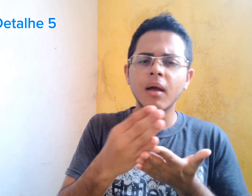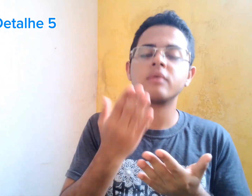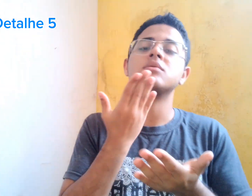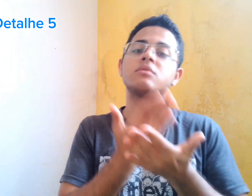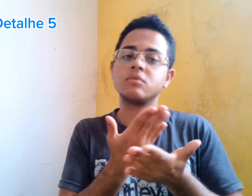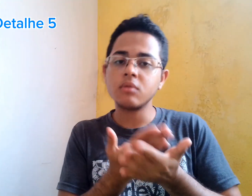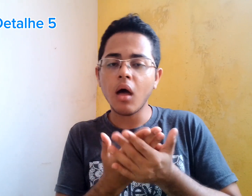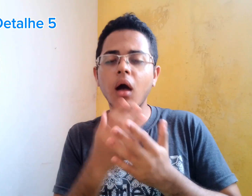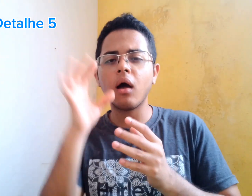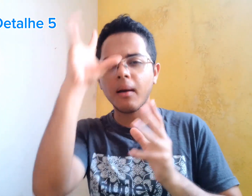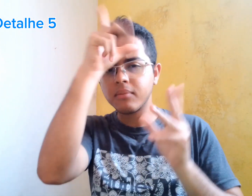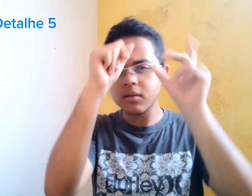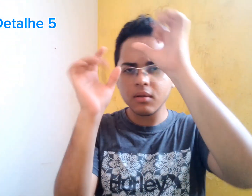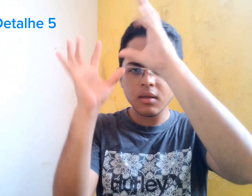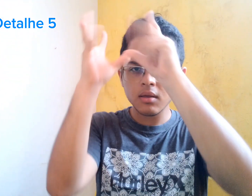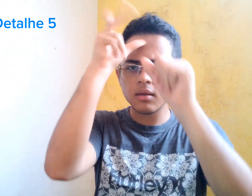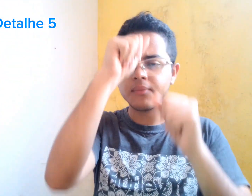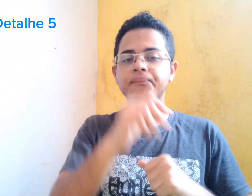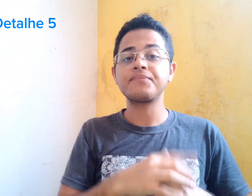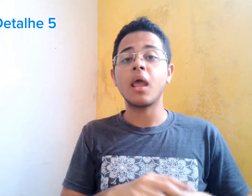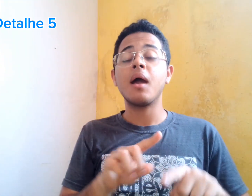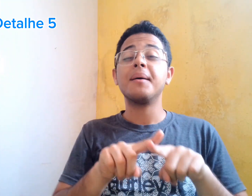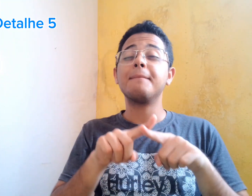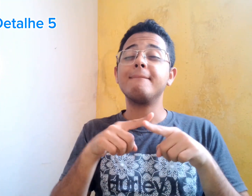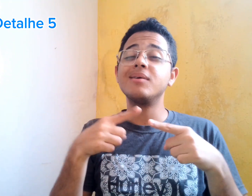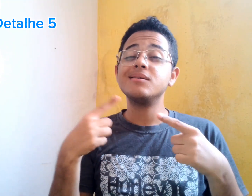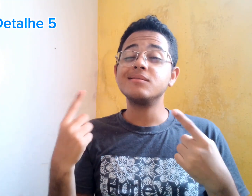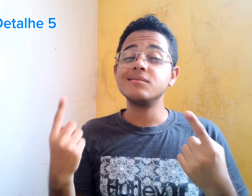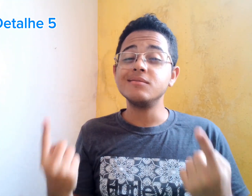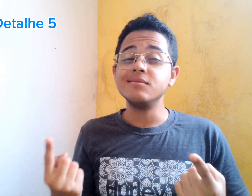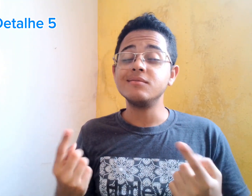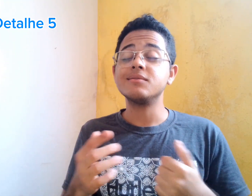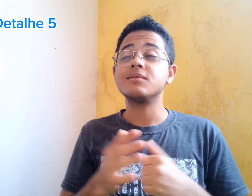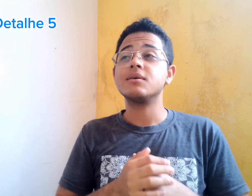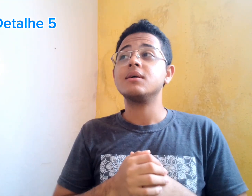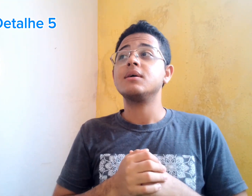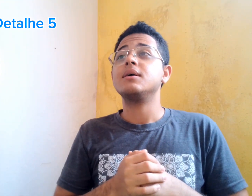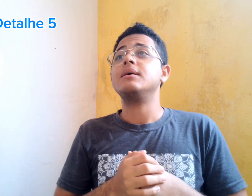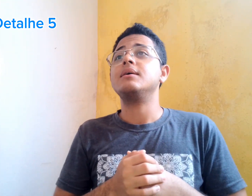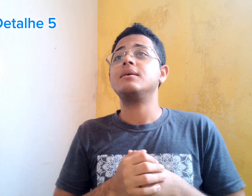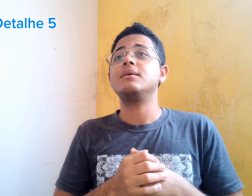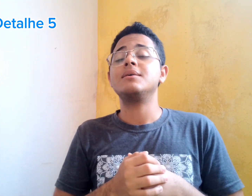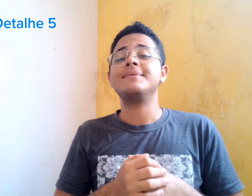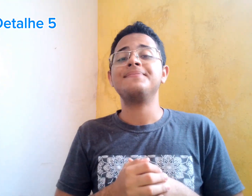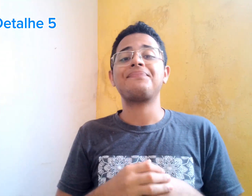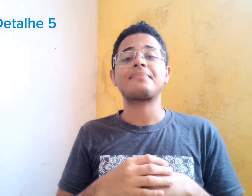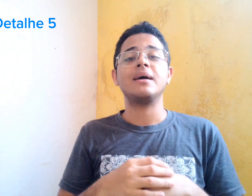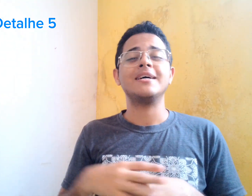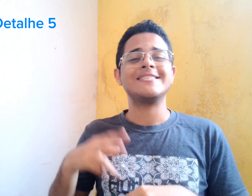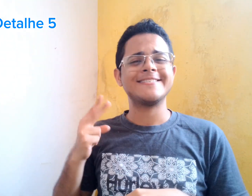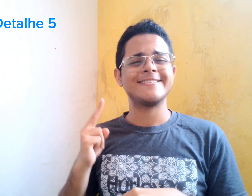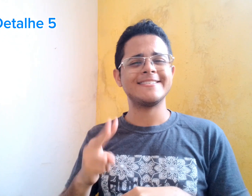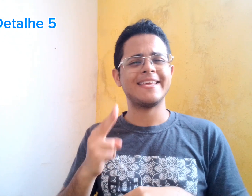É que... Ela... Quando entrou na faculdade. Começou a aprender e estudar.